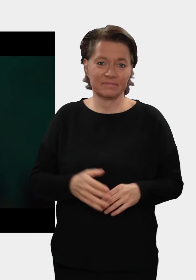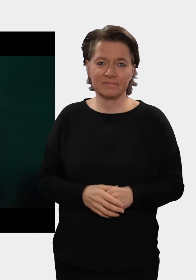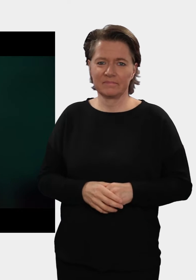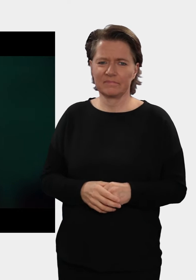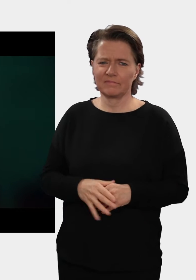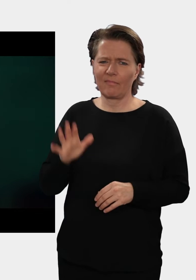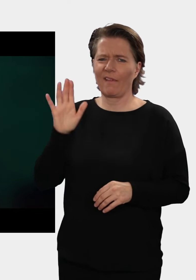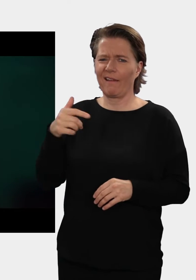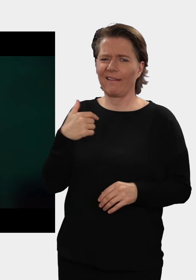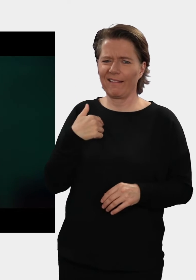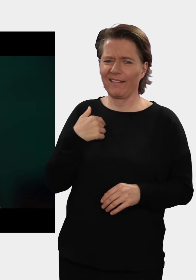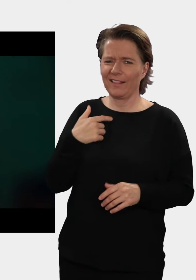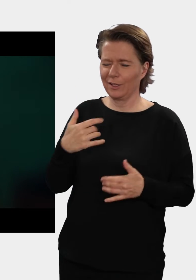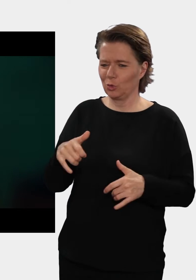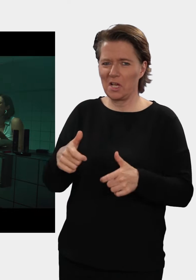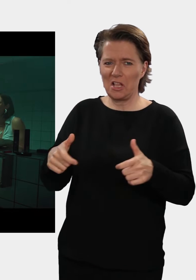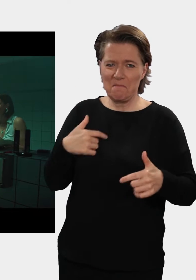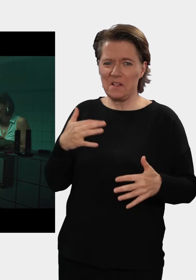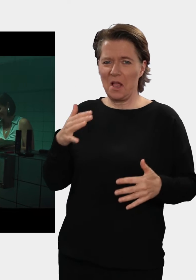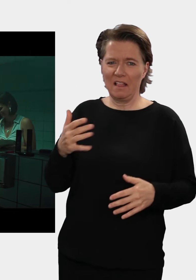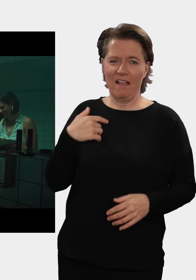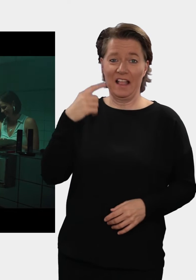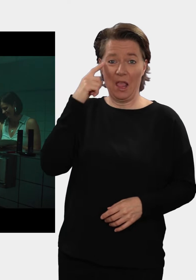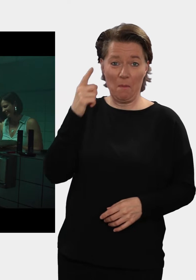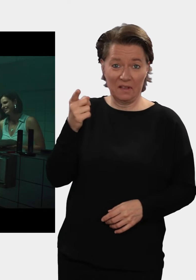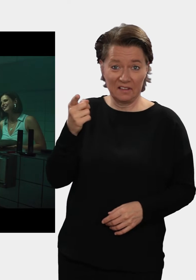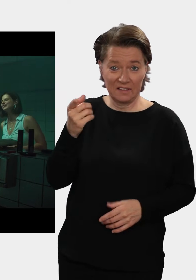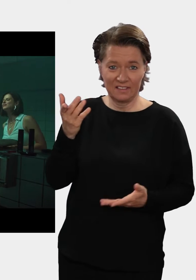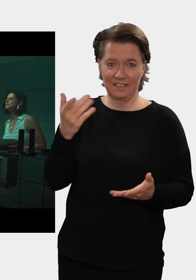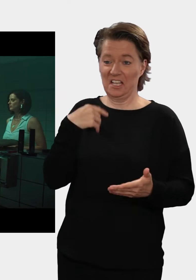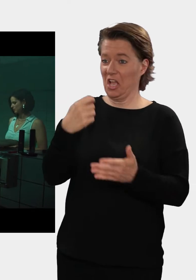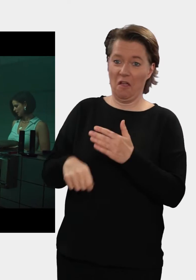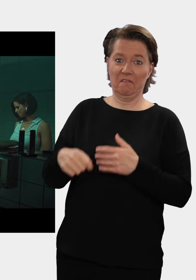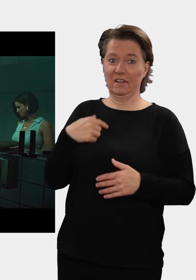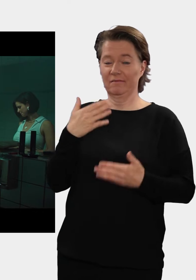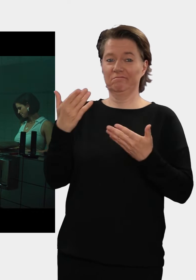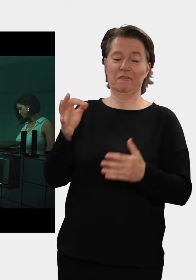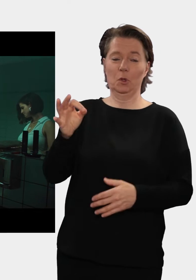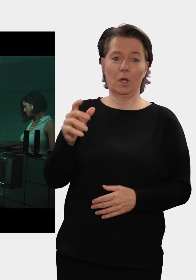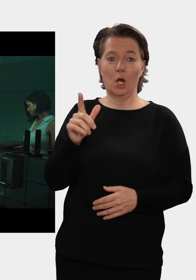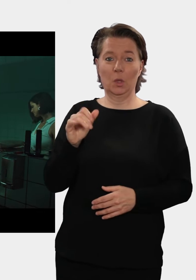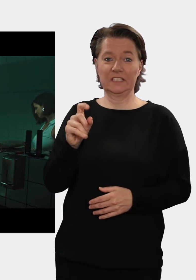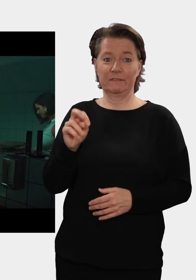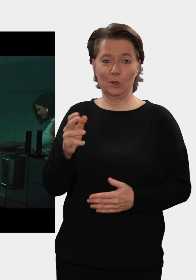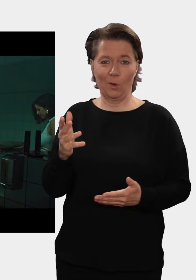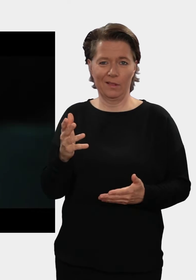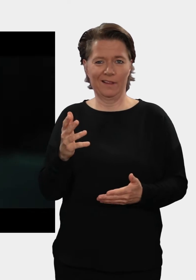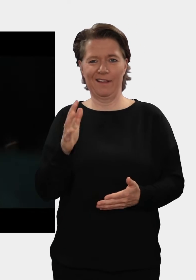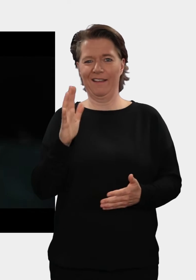im Jutz? Ey, ich hab diese Millis in dem Schuhkarton. Ey, sie wollen ein Rich Boy. Ich komm für Louis Vuitton. Ey, lila Scheine